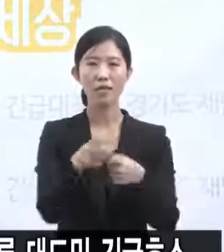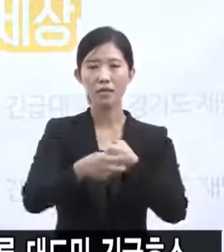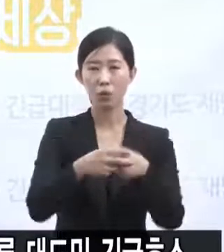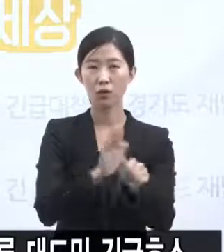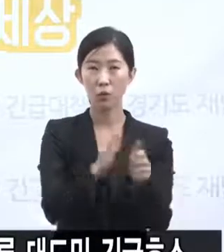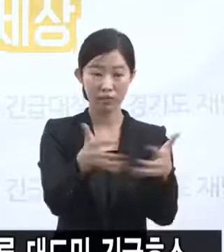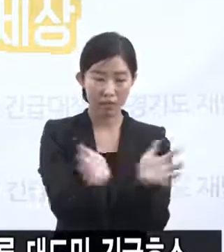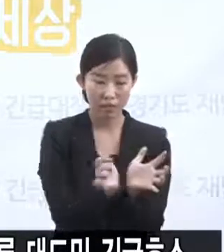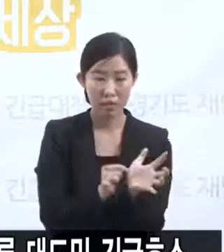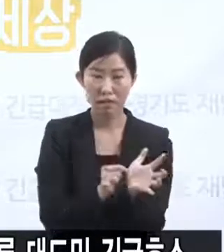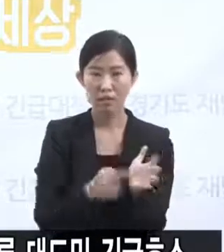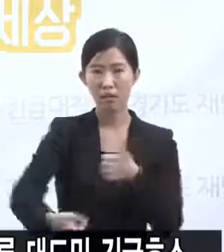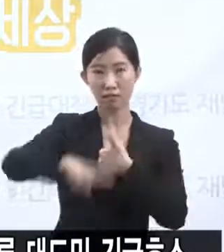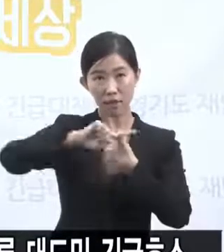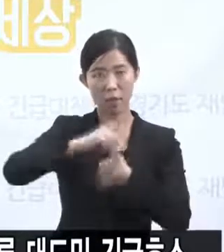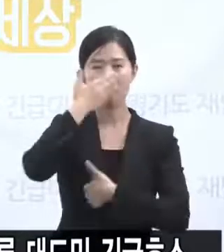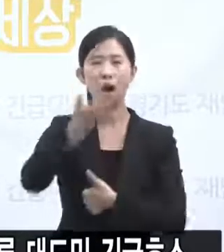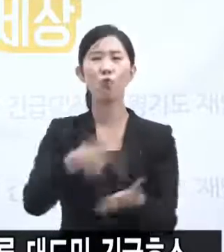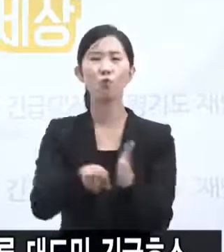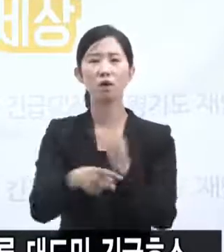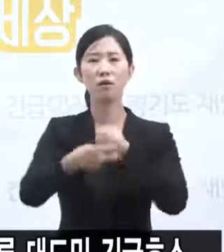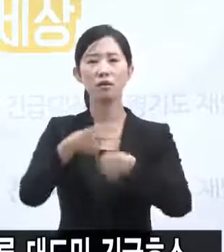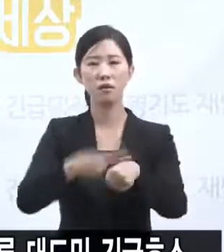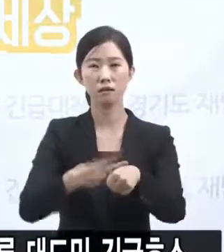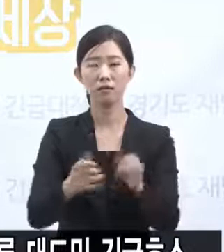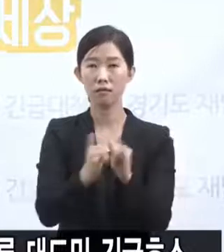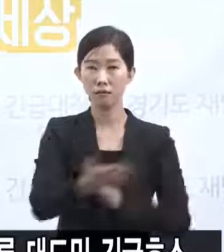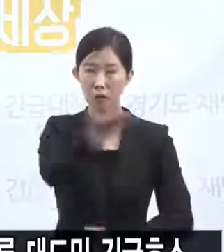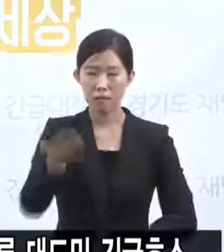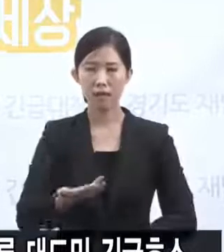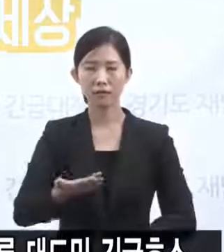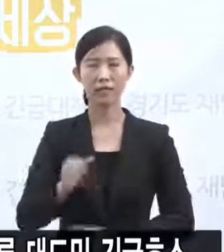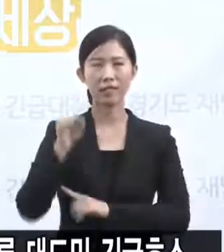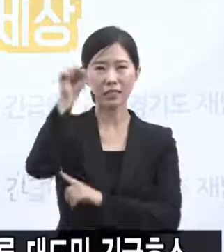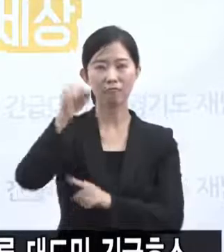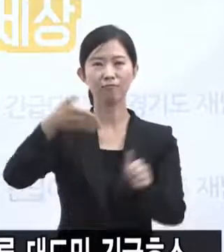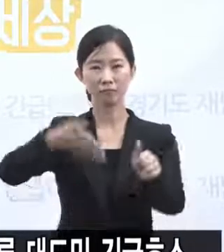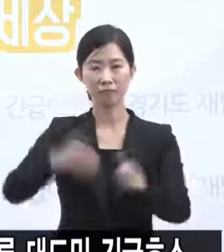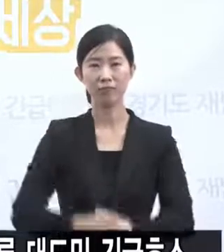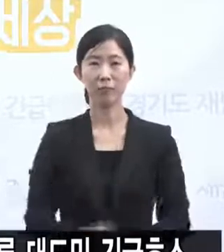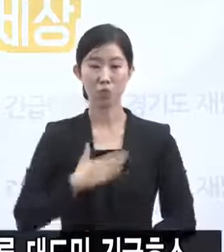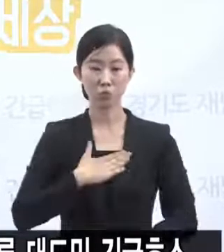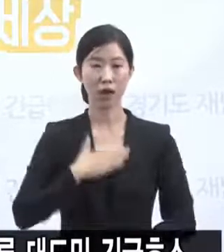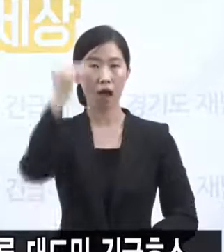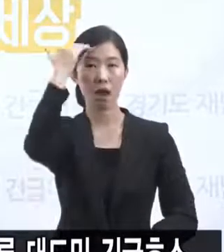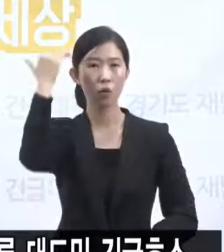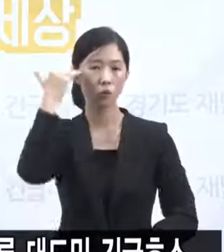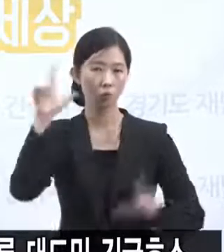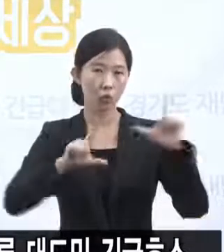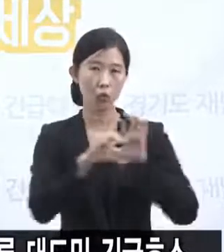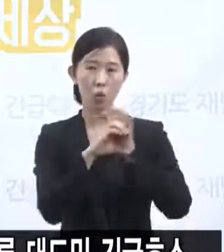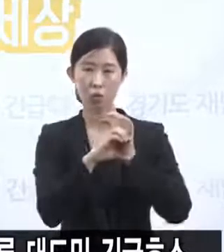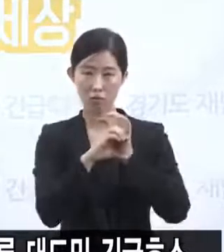지원을 요청드립니다. 지금까지 우리나라가 코로나 방역의 모범사례로 손꼽히는